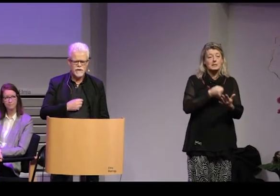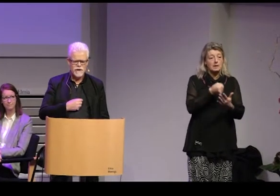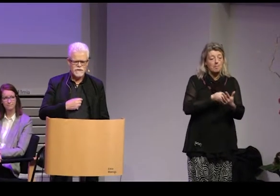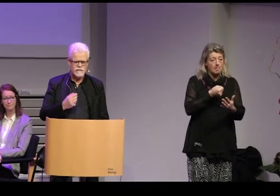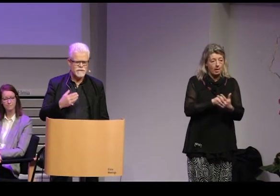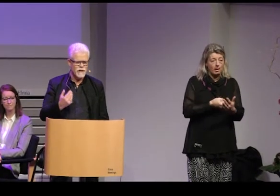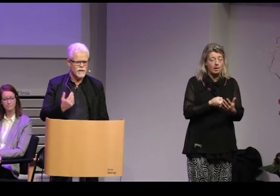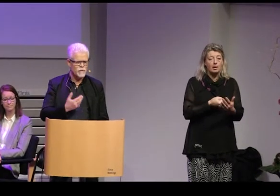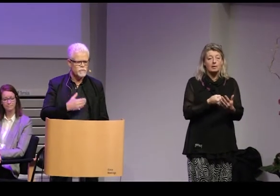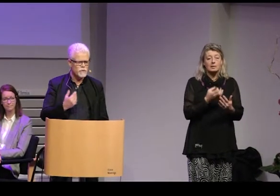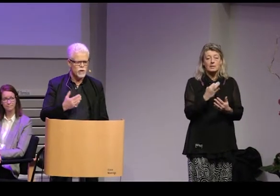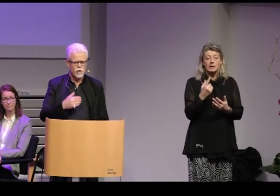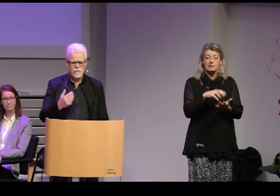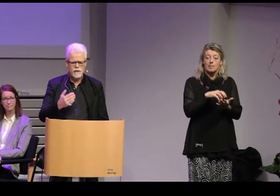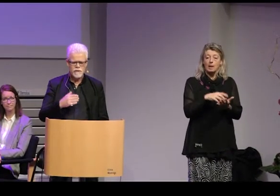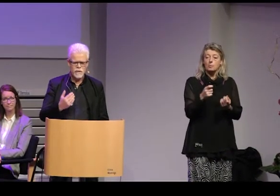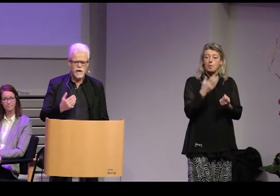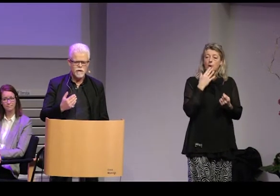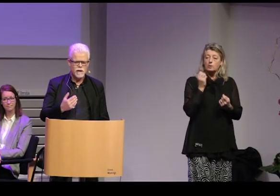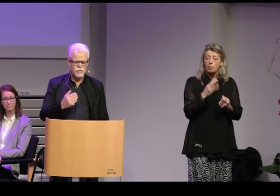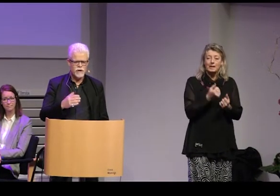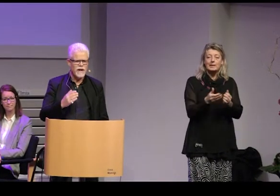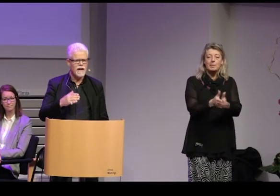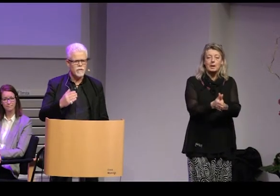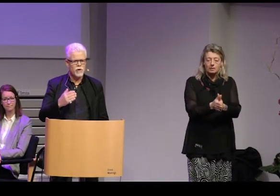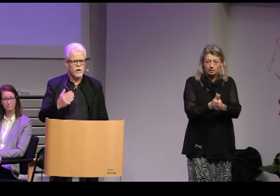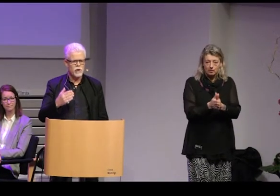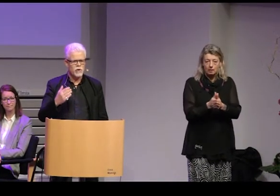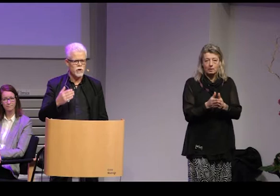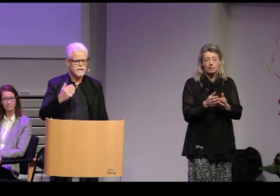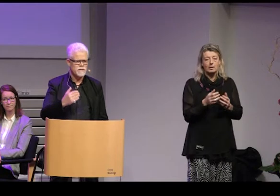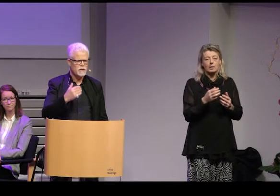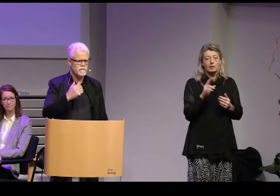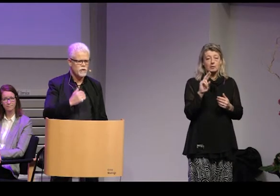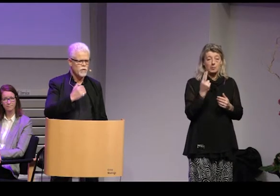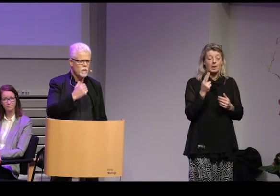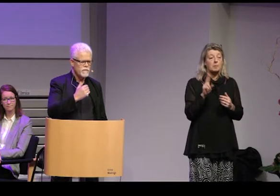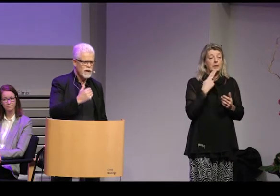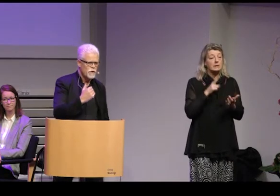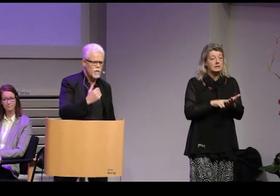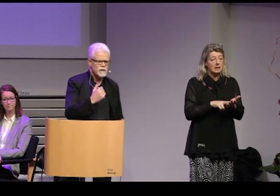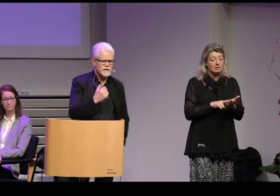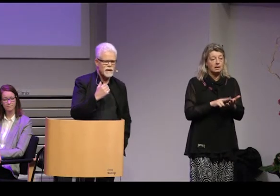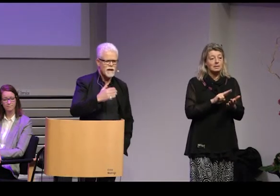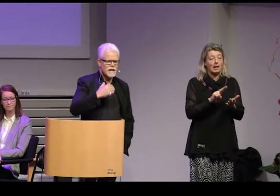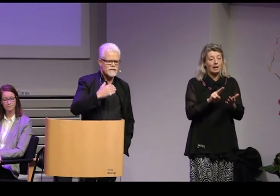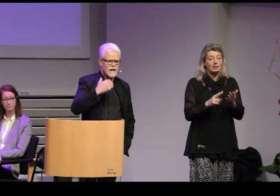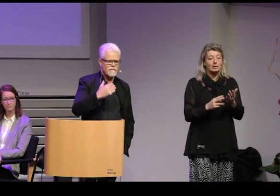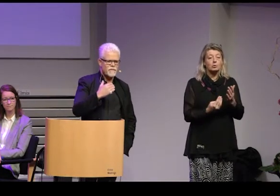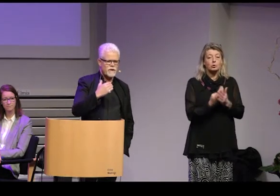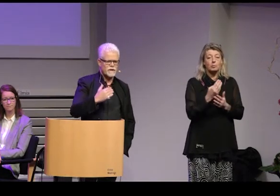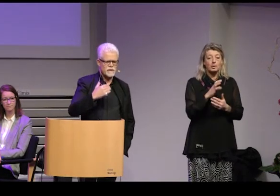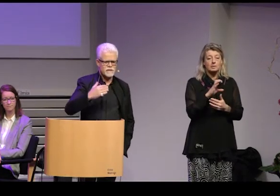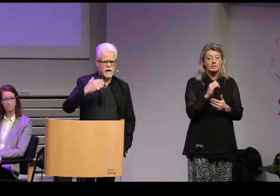detta civilsamhället är något man talar om men inte med så är det en högre grad sant när det kommer till